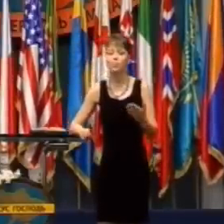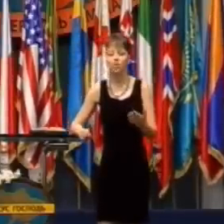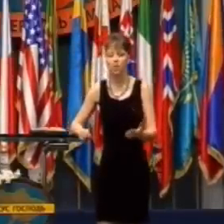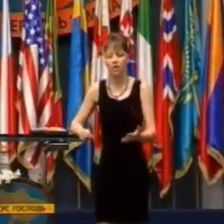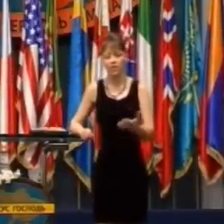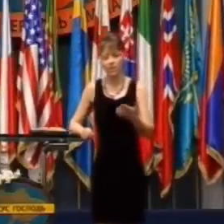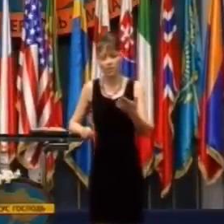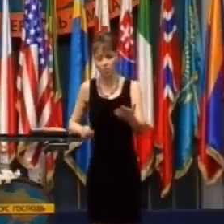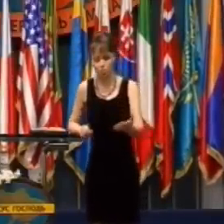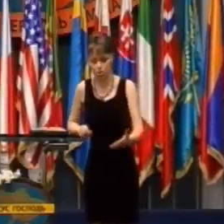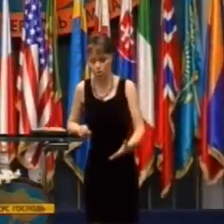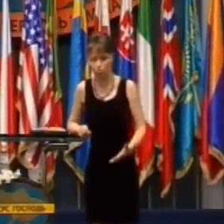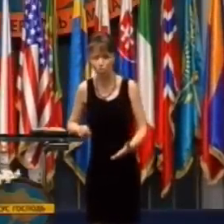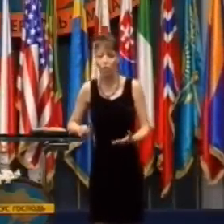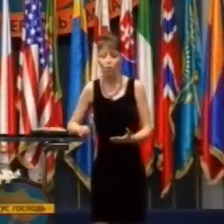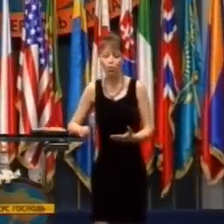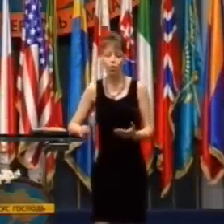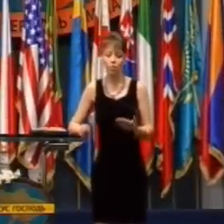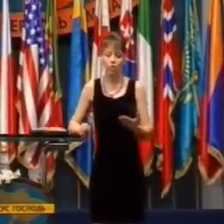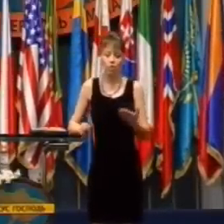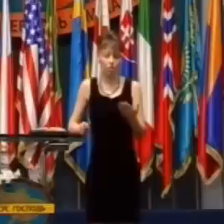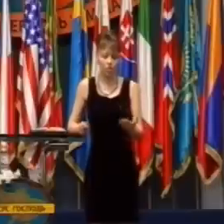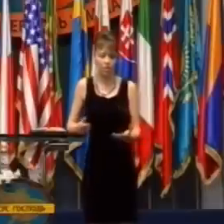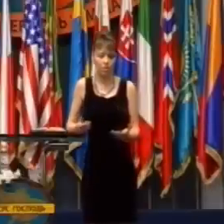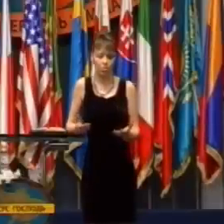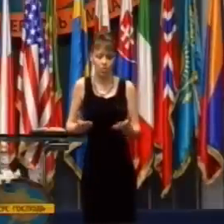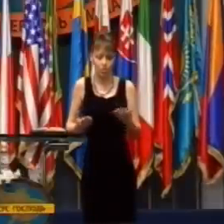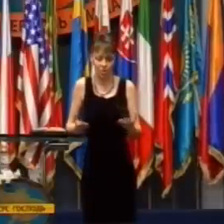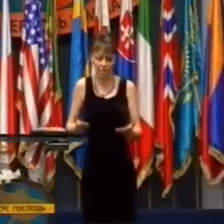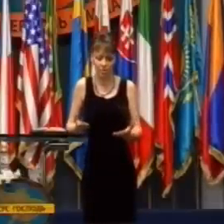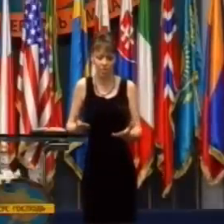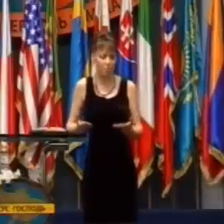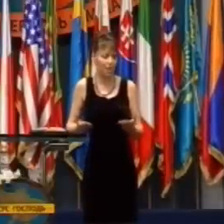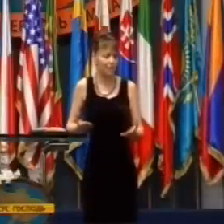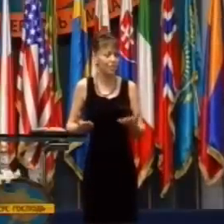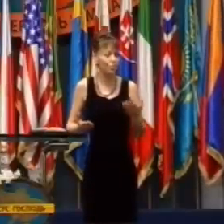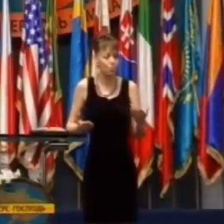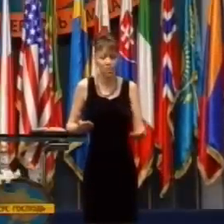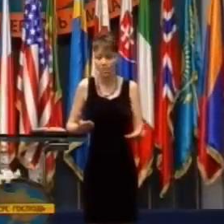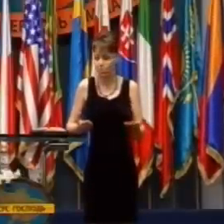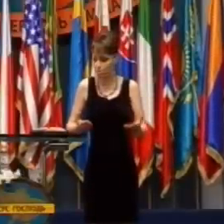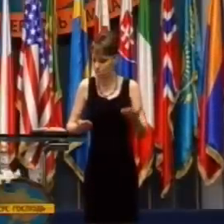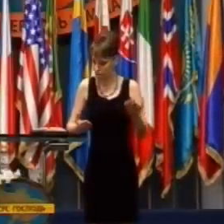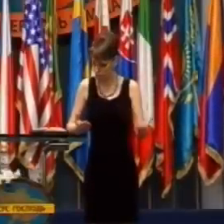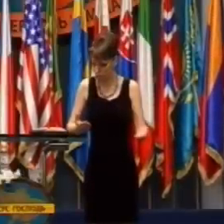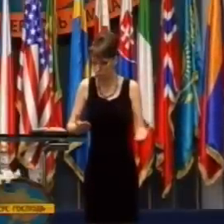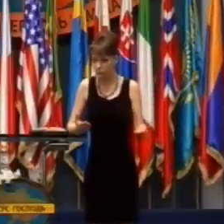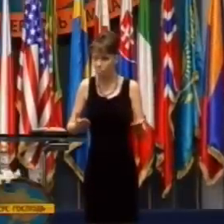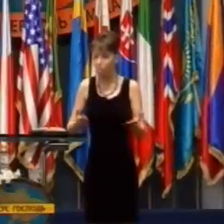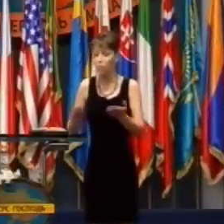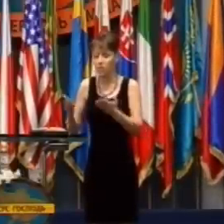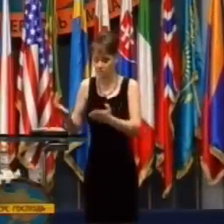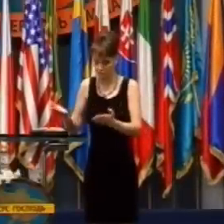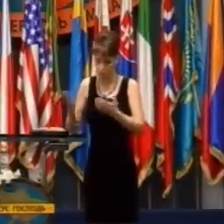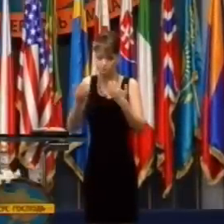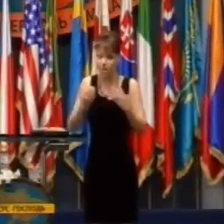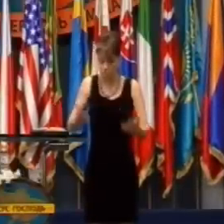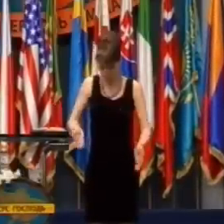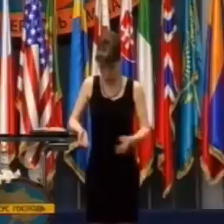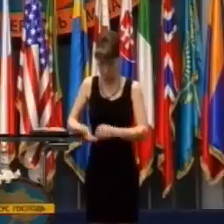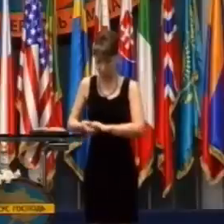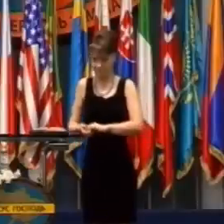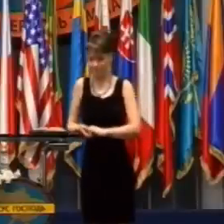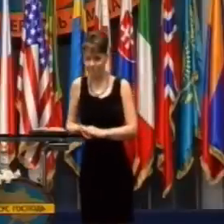mladý muž, ktorý bol v požičovni aut, bol študentom biblickej školy, nie našej, ale inej biblickej